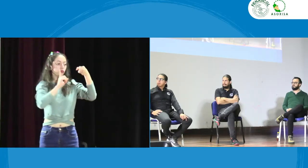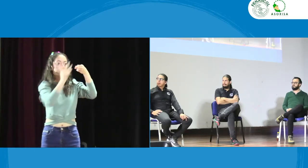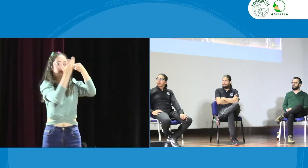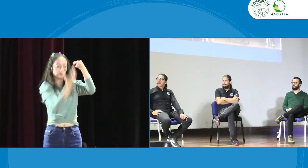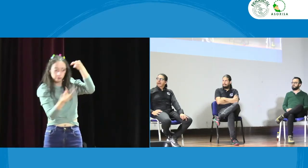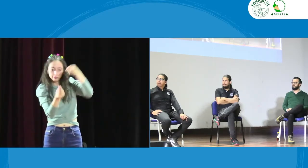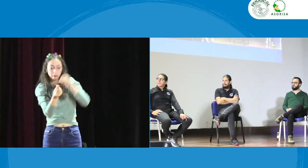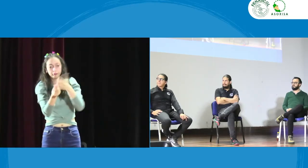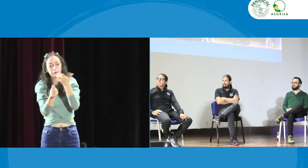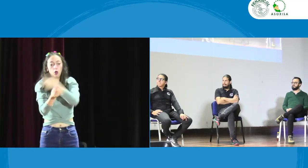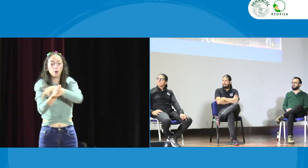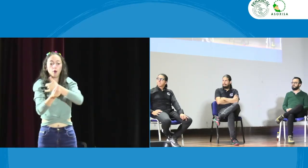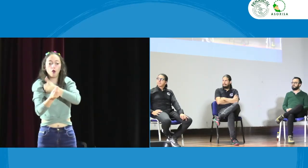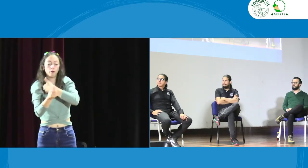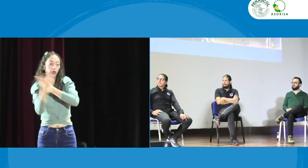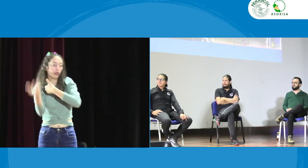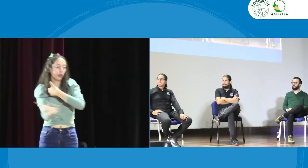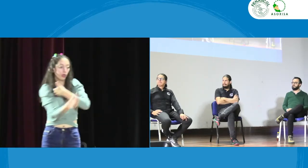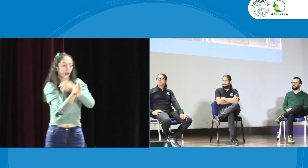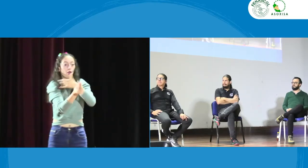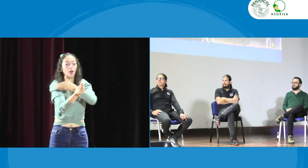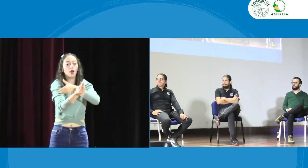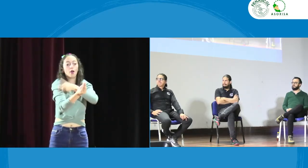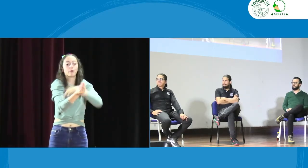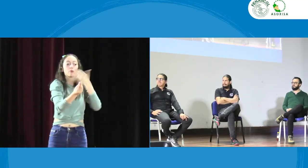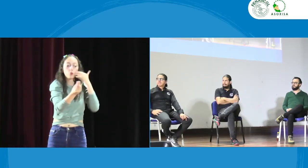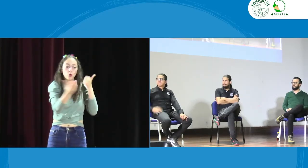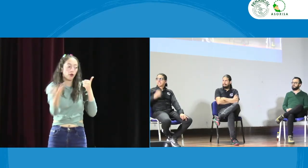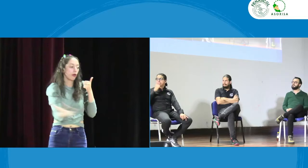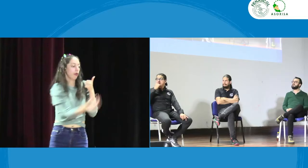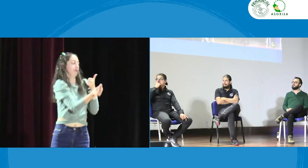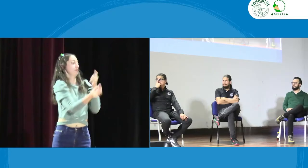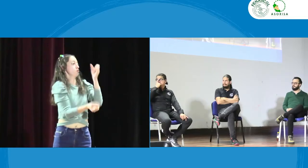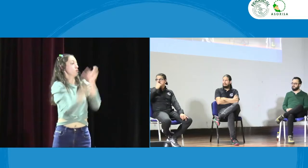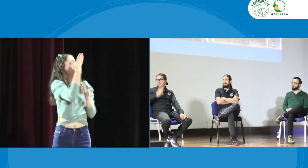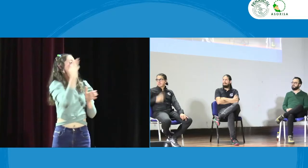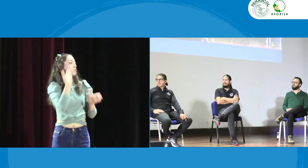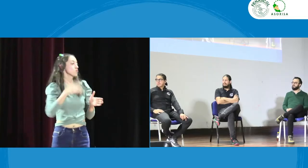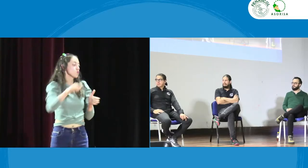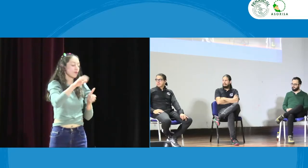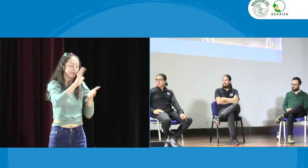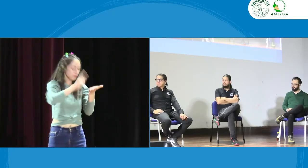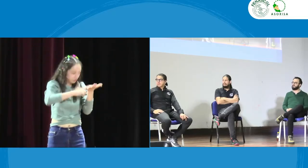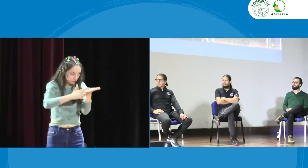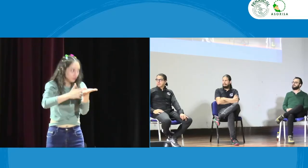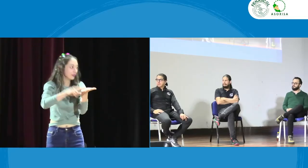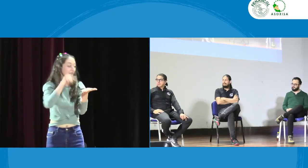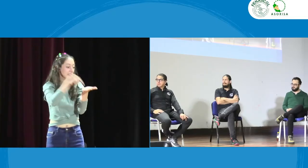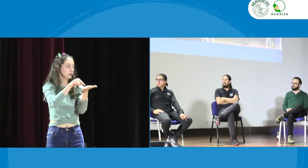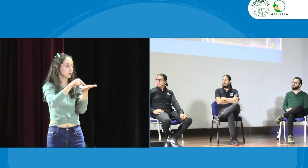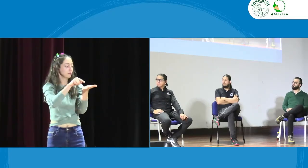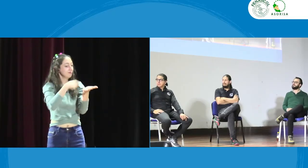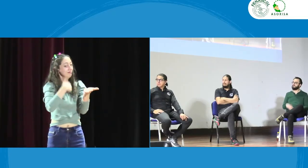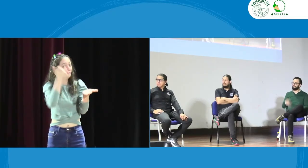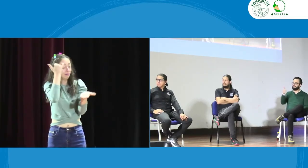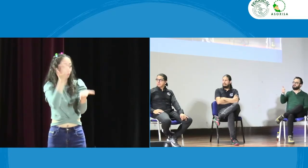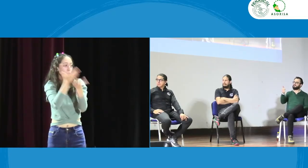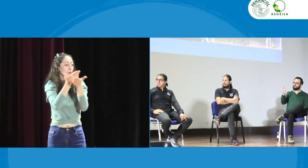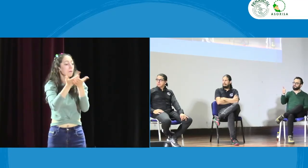de pronto desde los presidentes de las asociaciones se pueden generar comités de jóvenes comités de mujeres pero también un